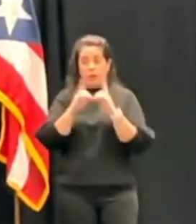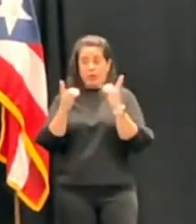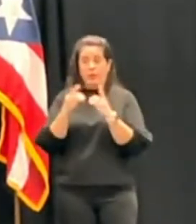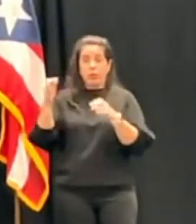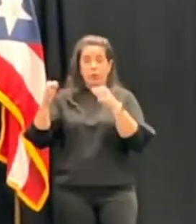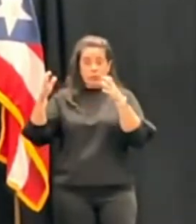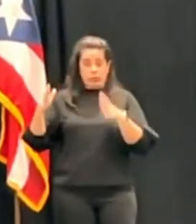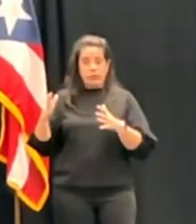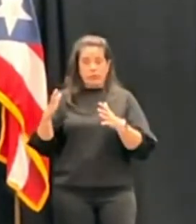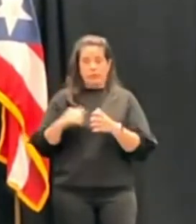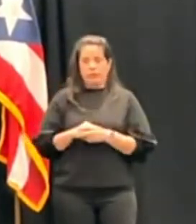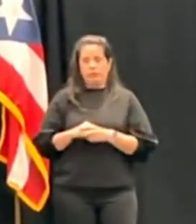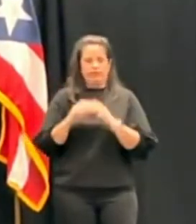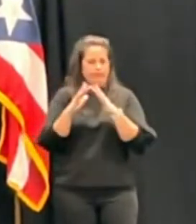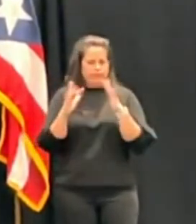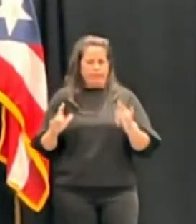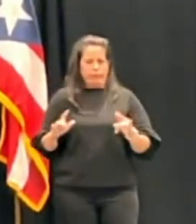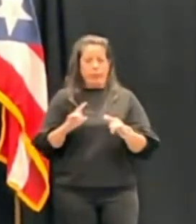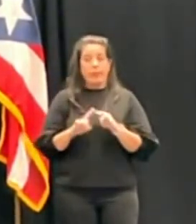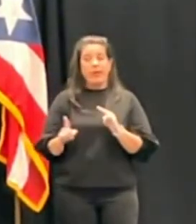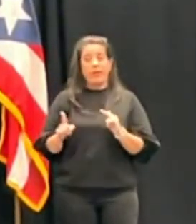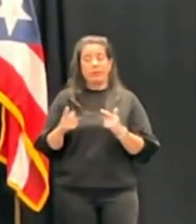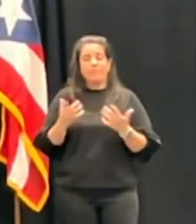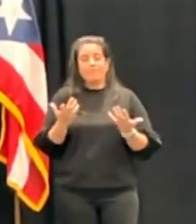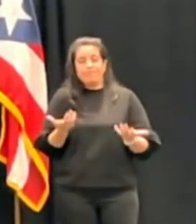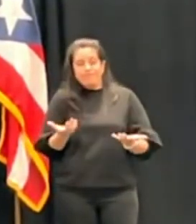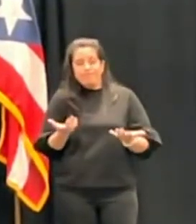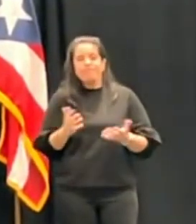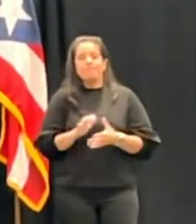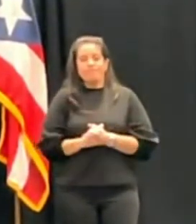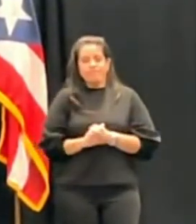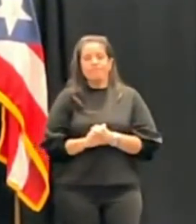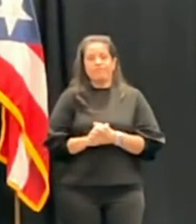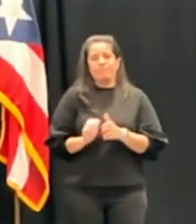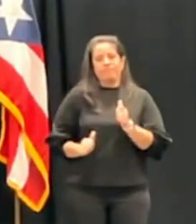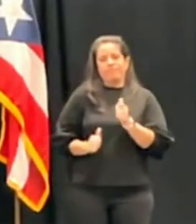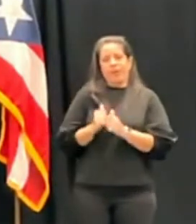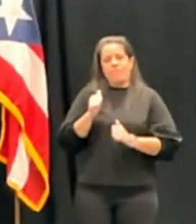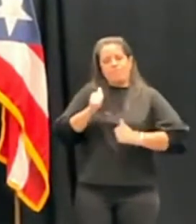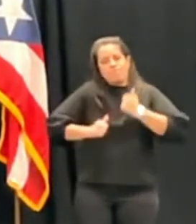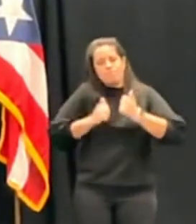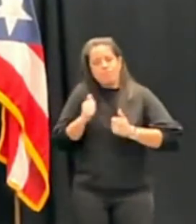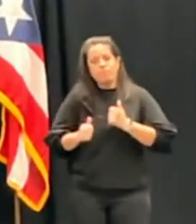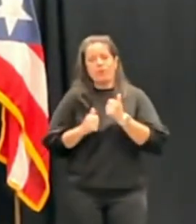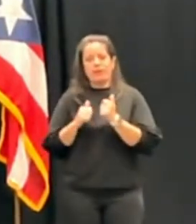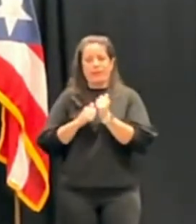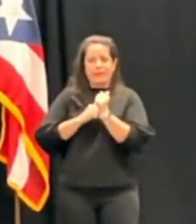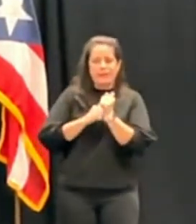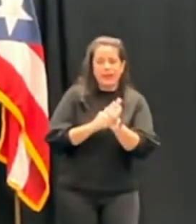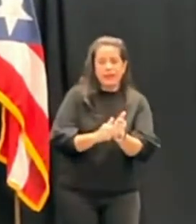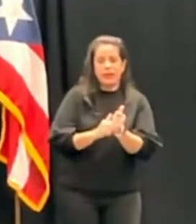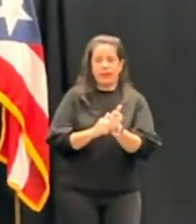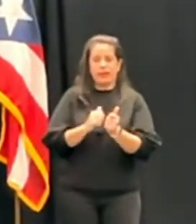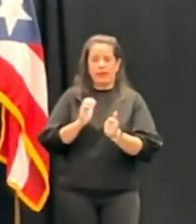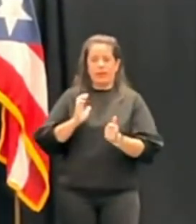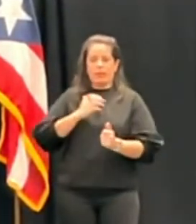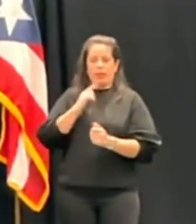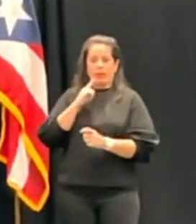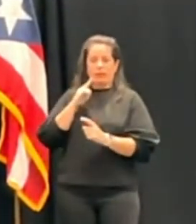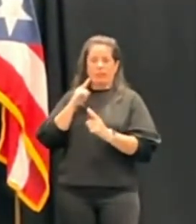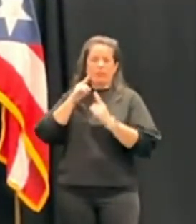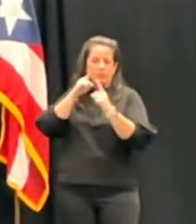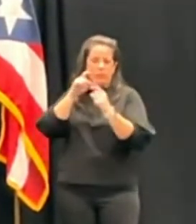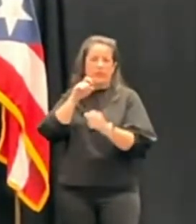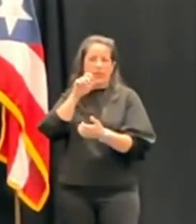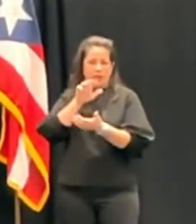Justicia y todo esto. Pero tenemos que ser más proactivos en darle seguimiento a lo que nosotros creemos que es lo más importante